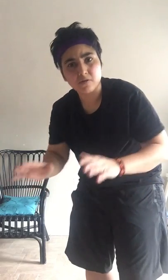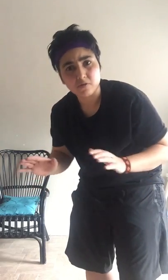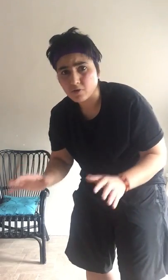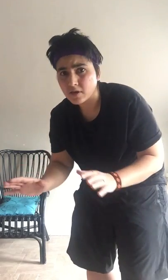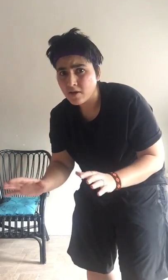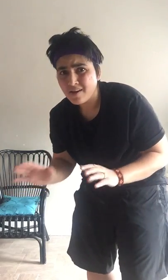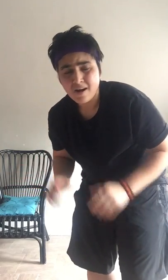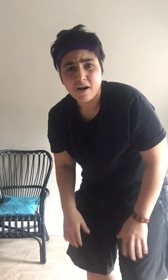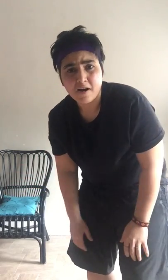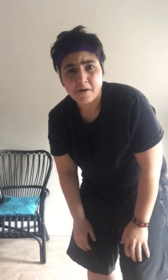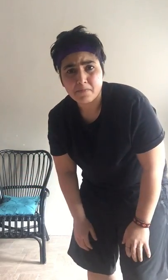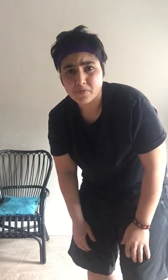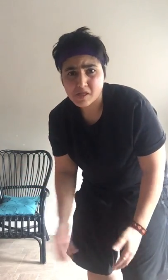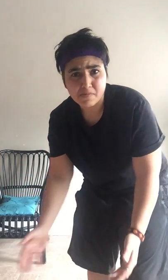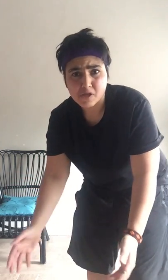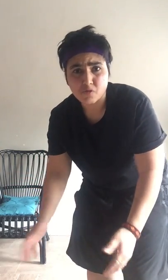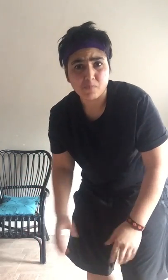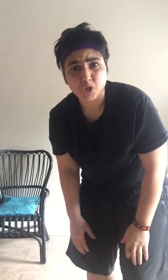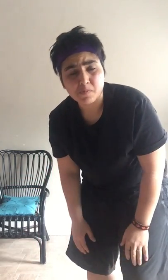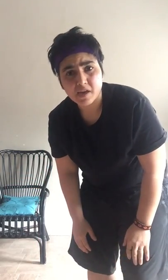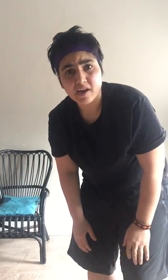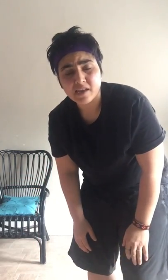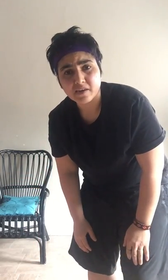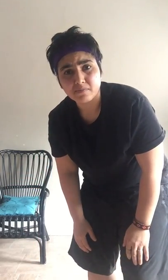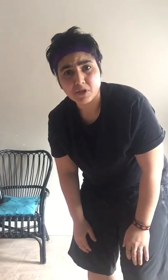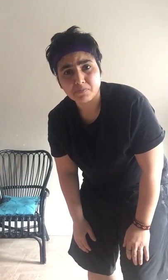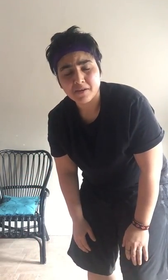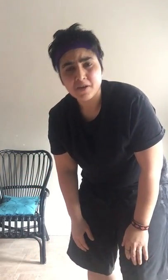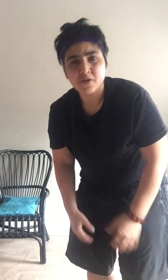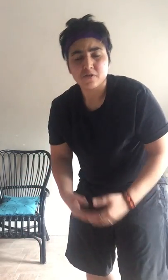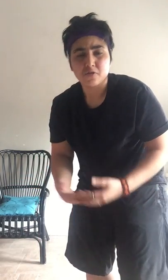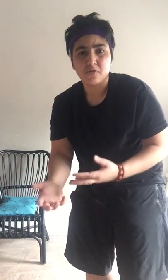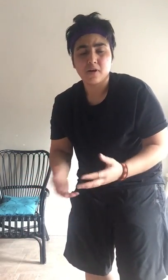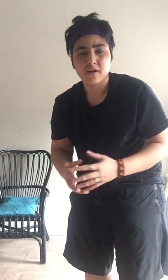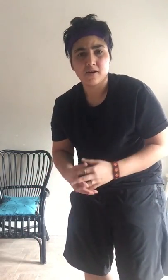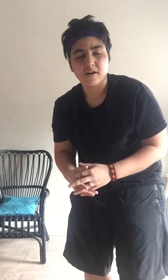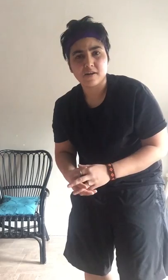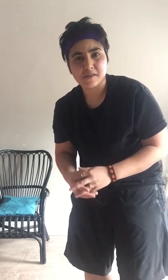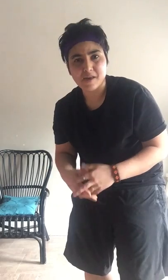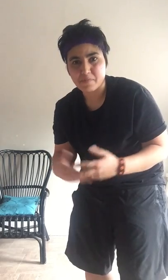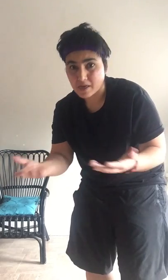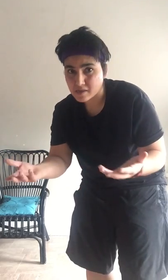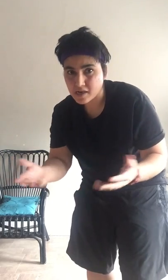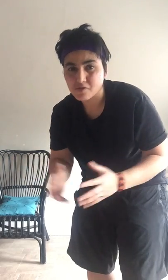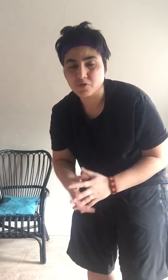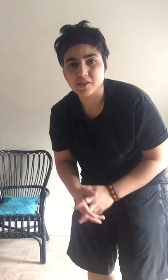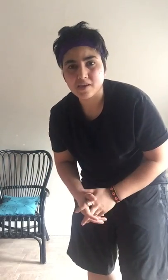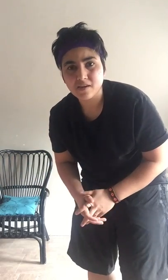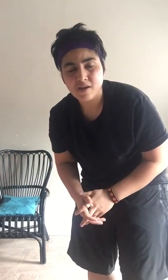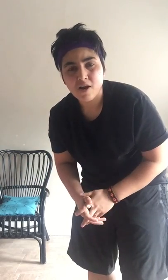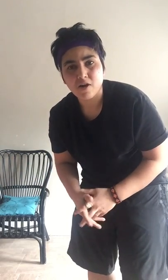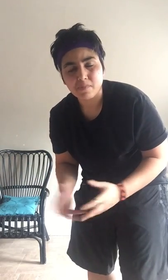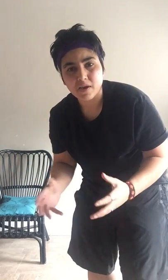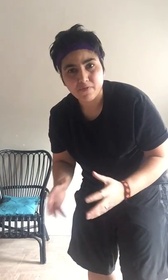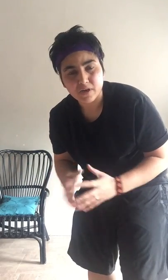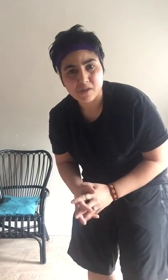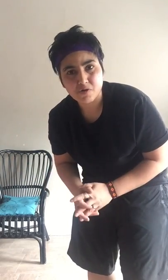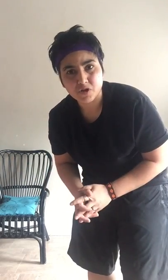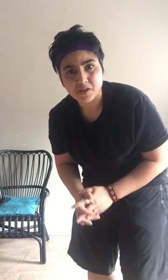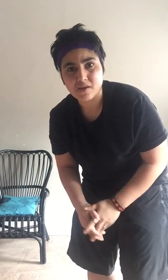और आपकी फिटनेस भी हो जाती